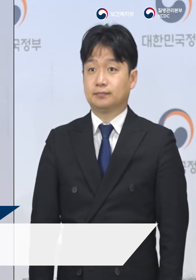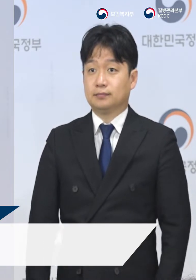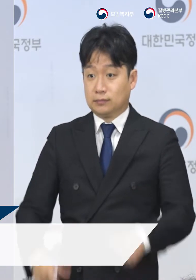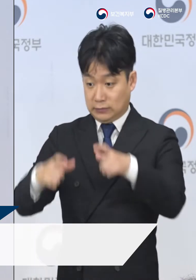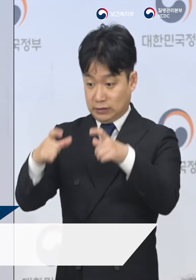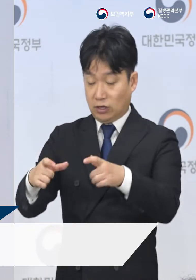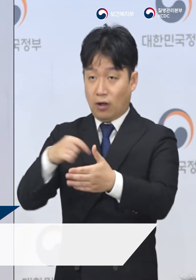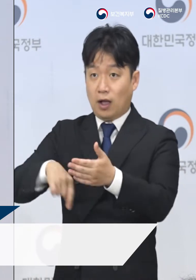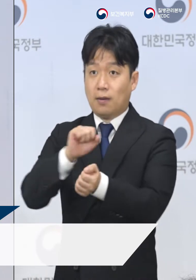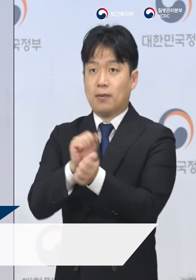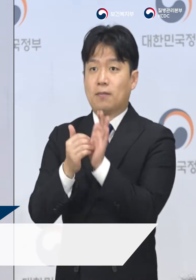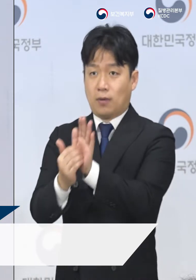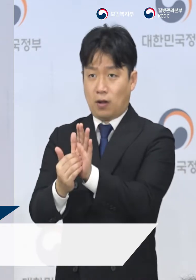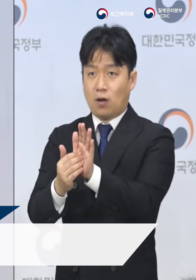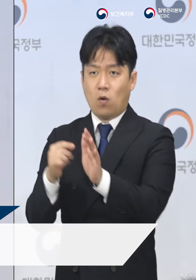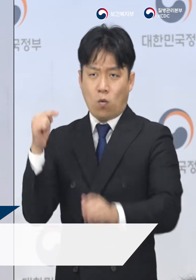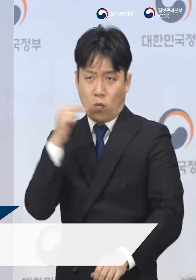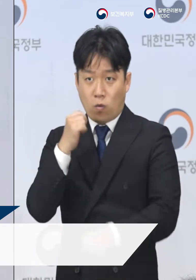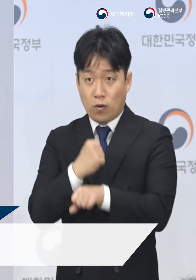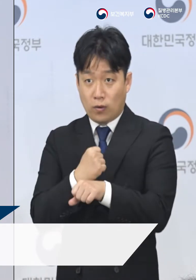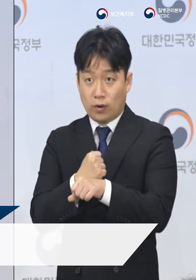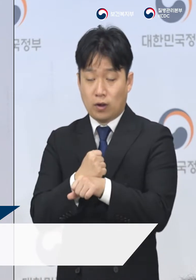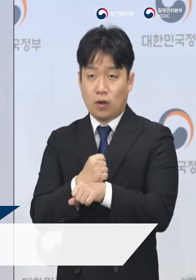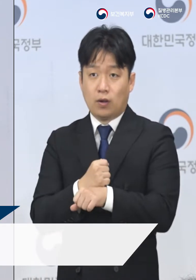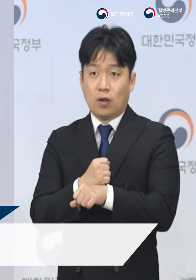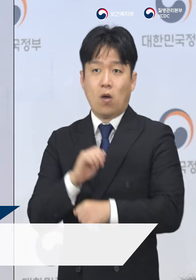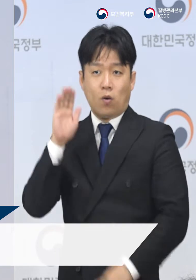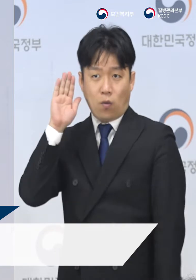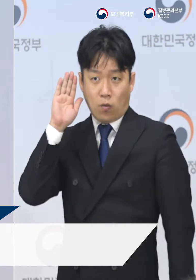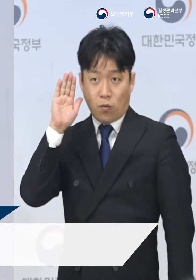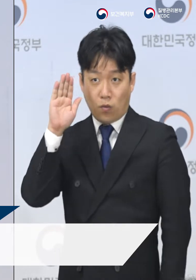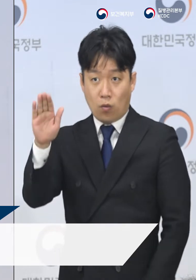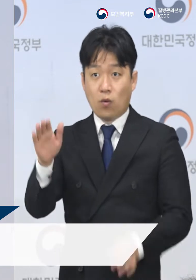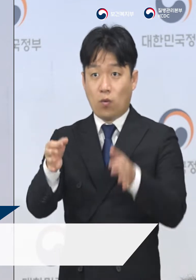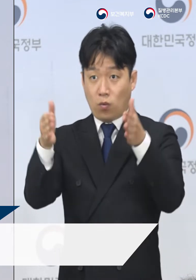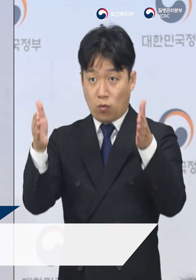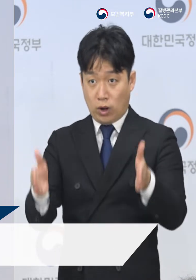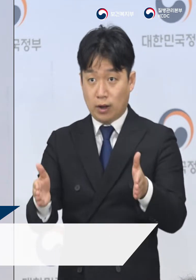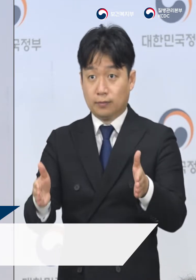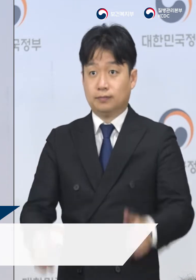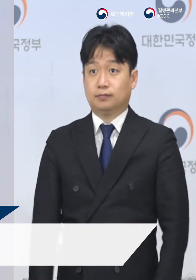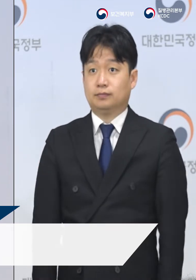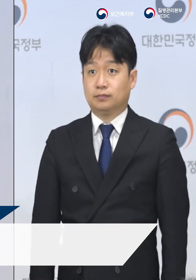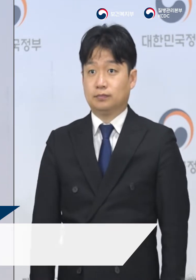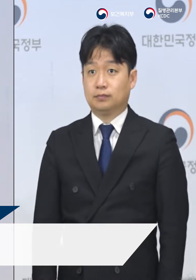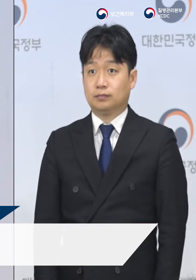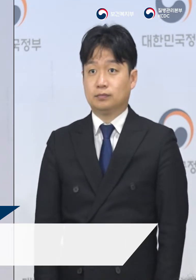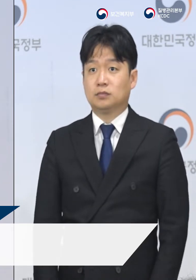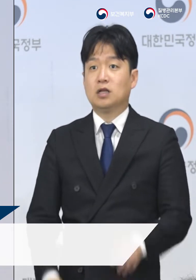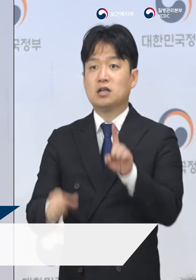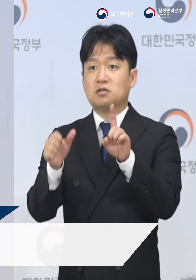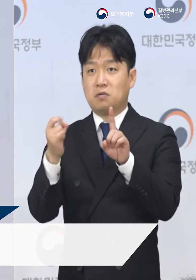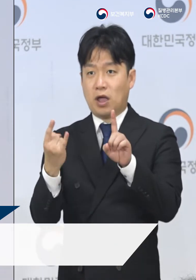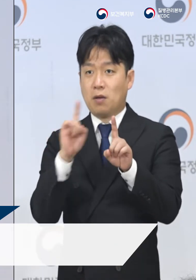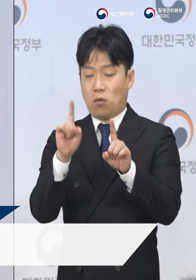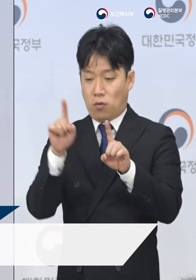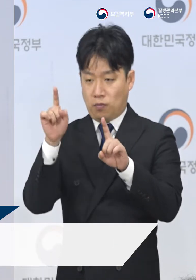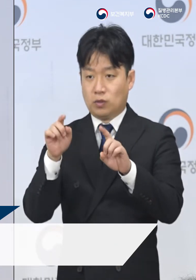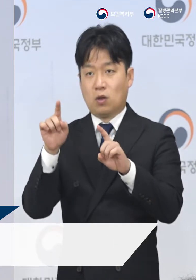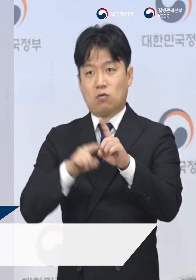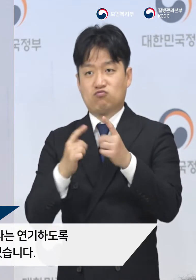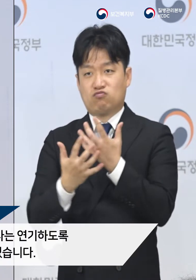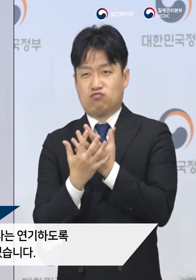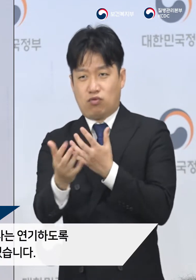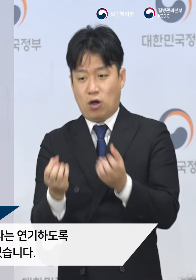지역 내 방역관리도 강화하여 당분간 불효 불급한 일회성 이벤트성 행사는 자제하고